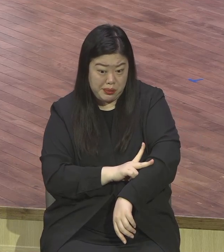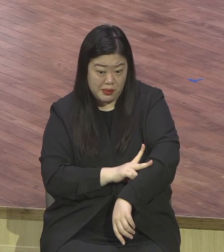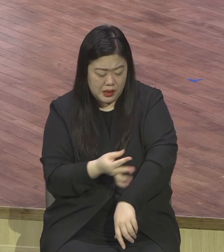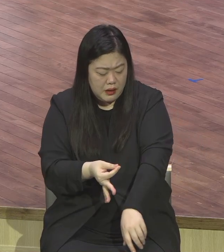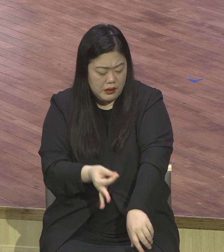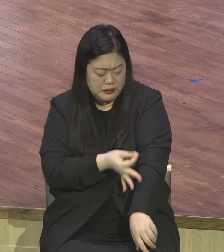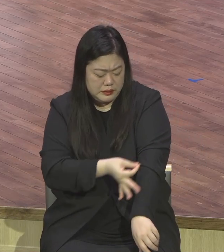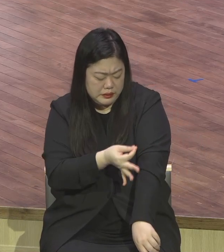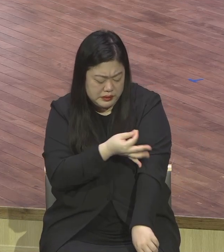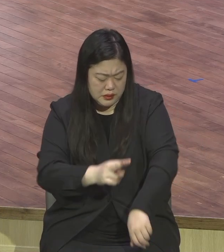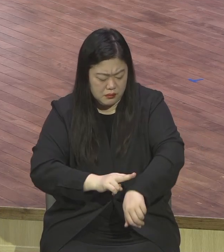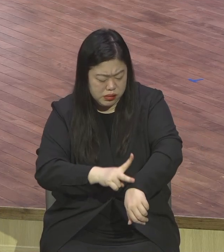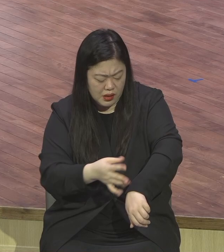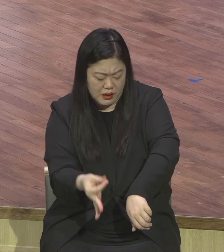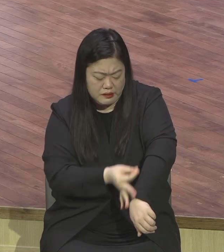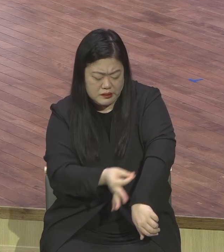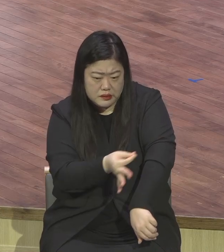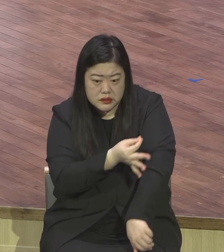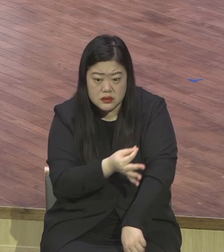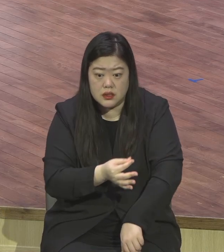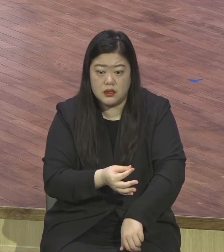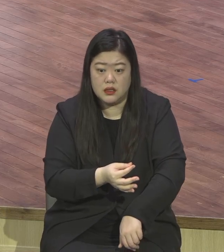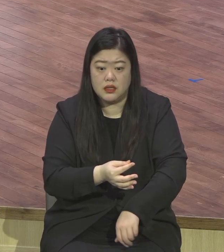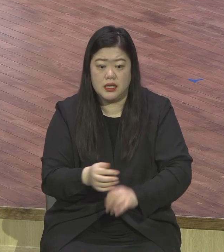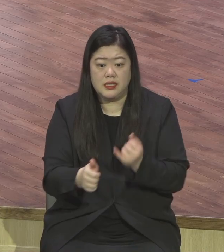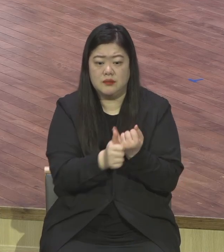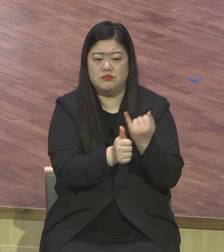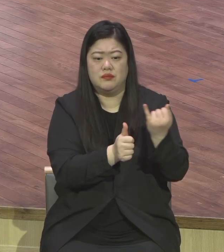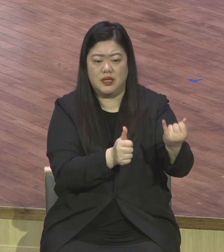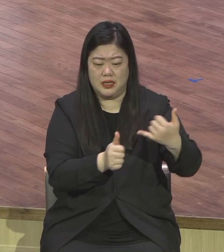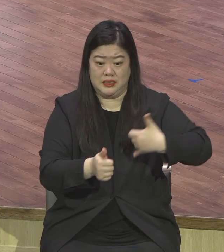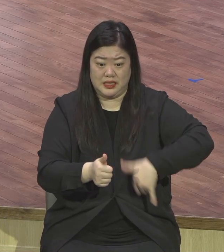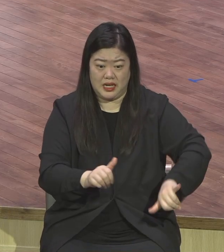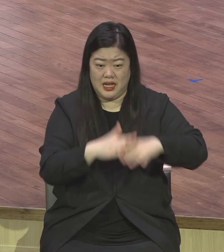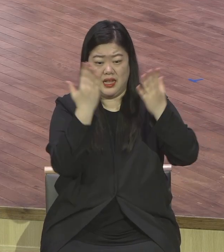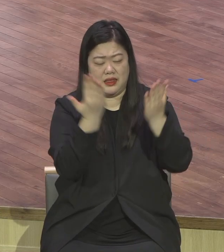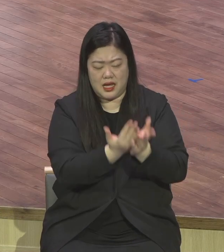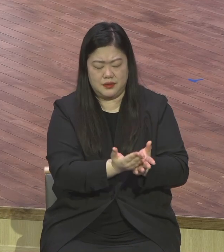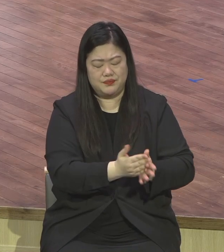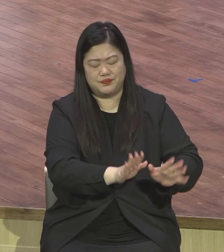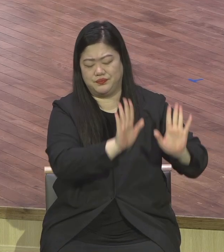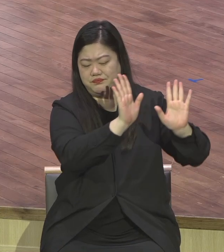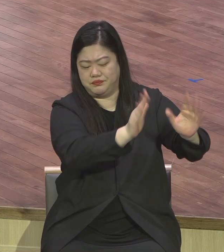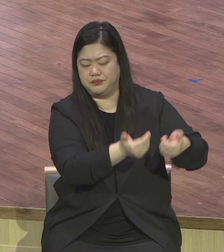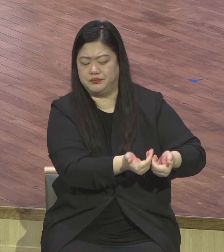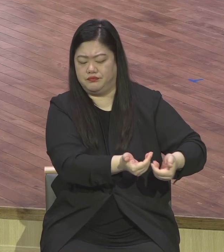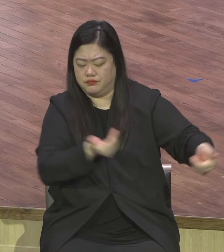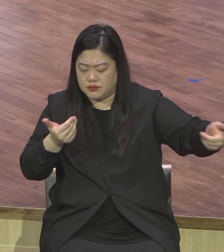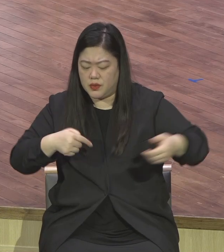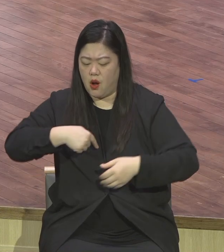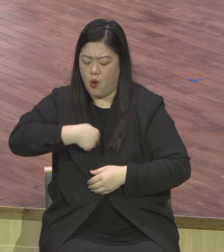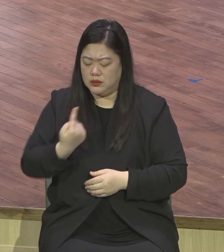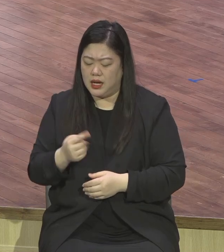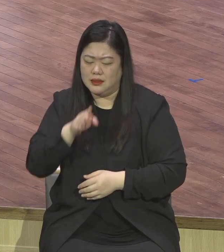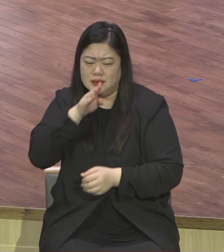그렇게 처자식 다 버리고 산에 가서 그렇게 돈을 닦고 진리 찾을래 못 찾았잖아요.